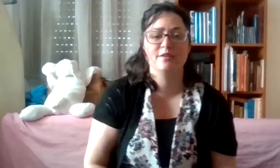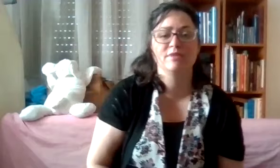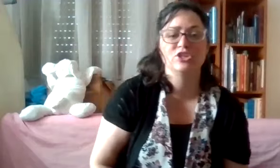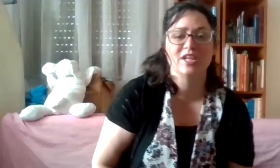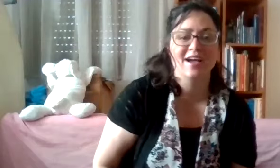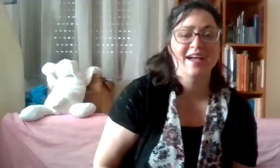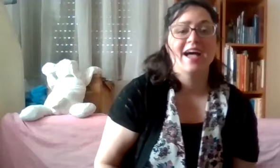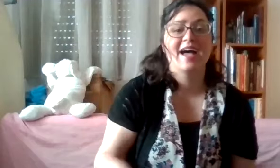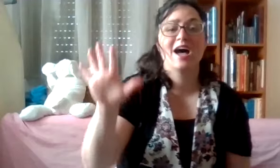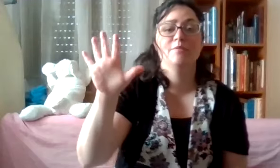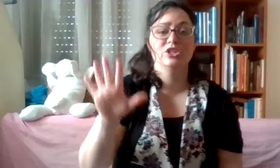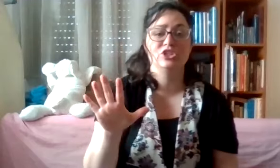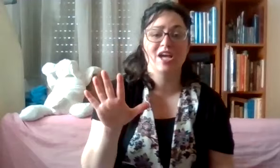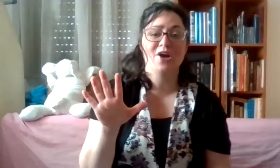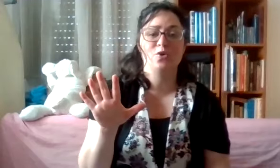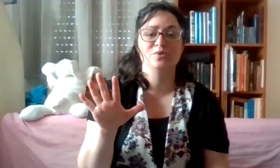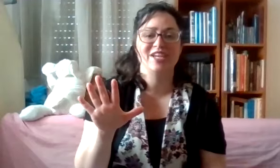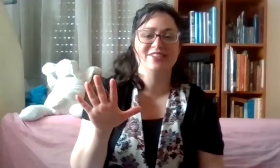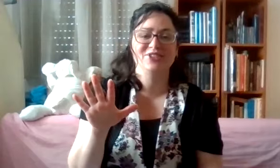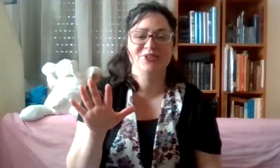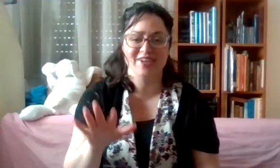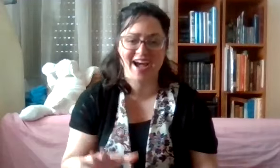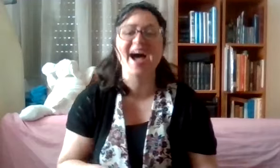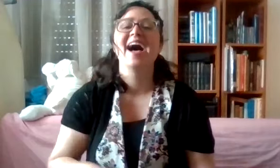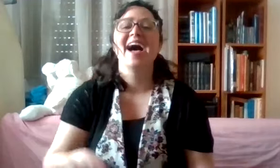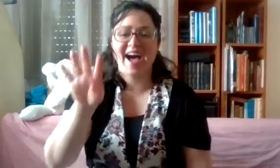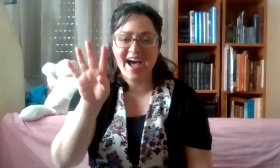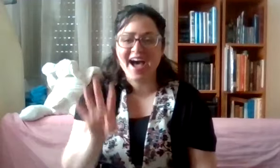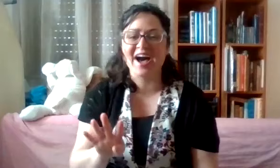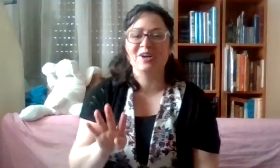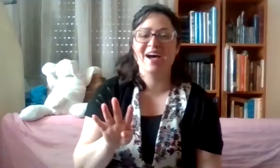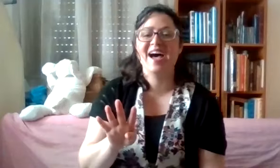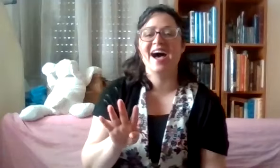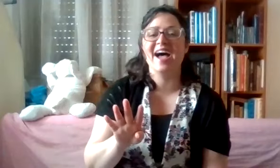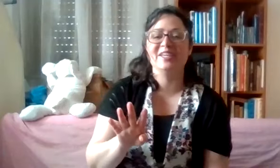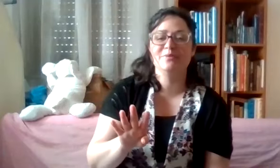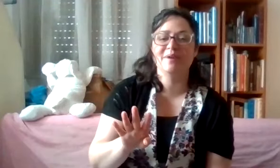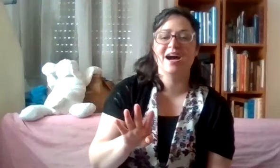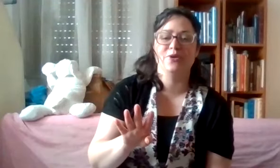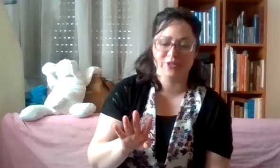משנה. חמישה חומשי תורה. ארבע אמהות.